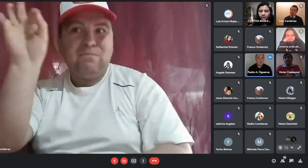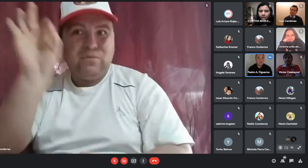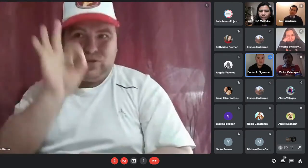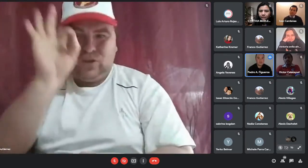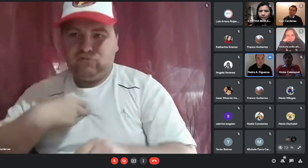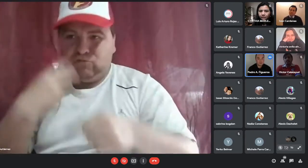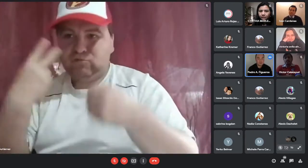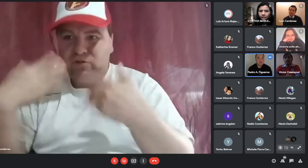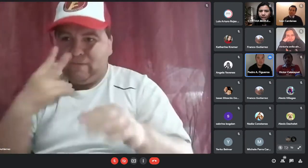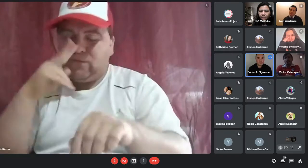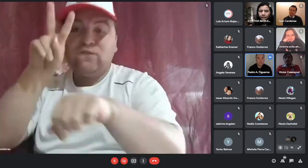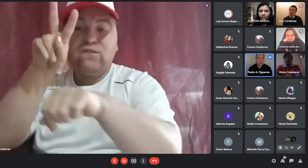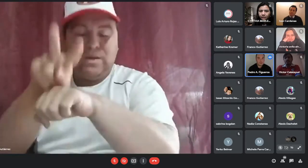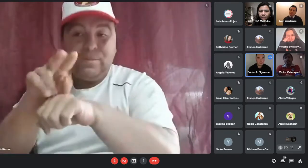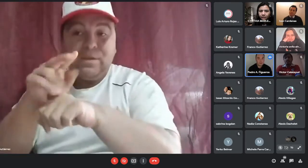% pero